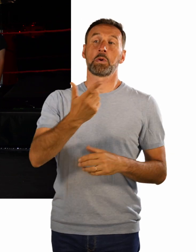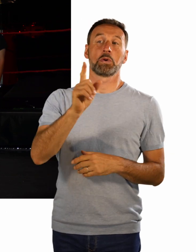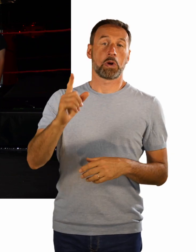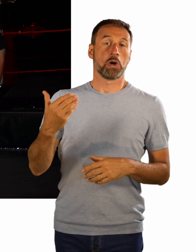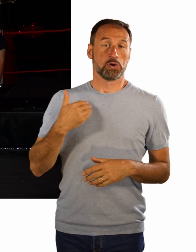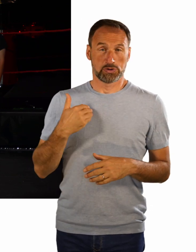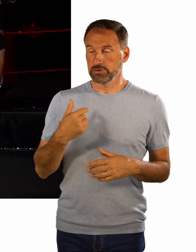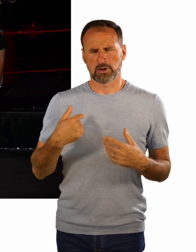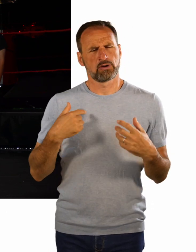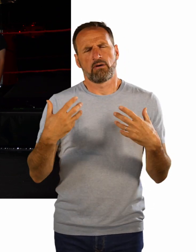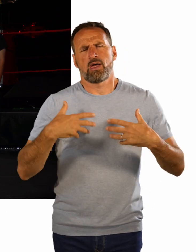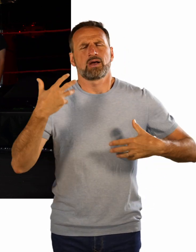unendliche Ekstase.